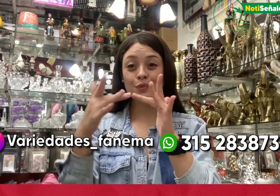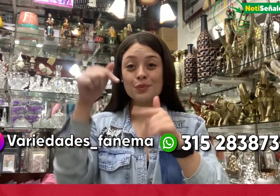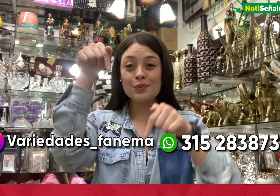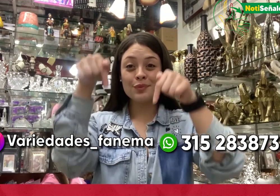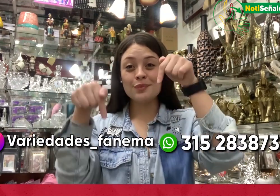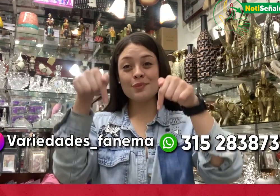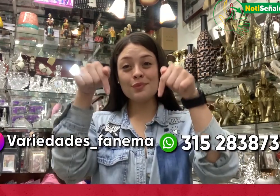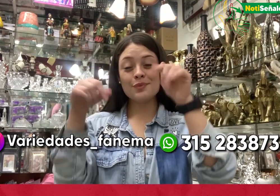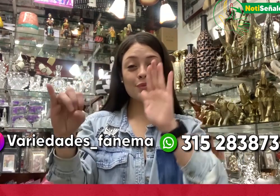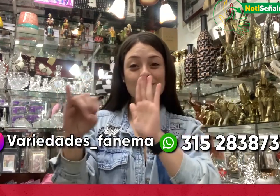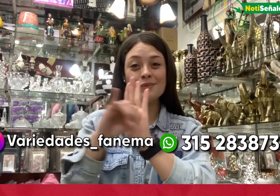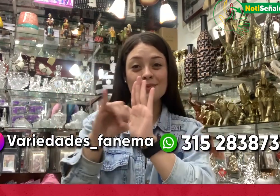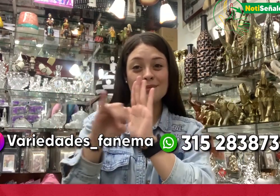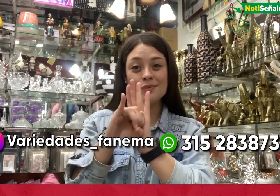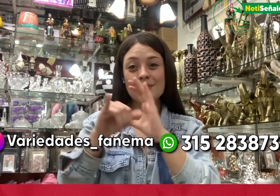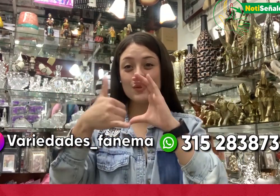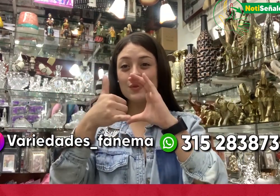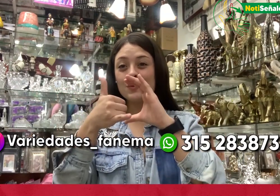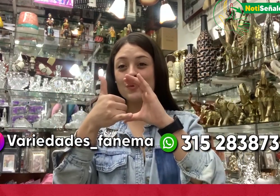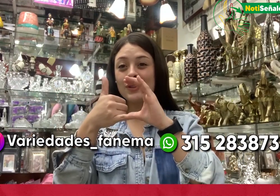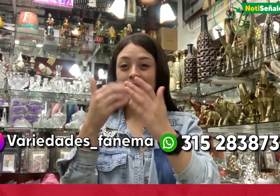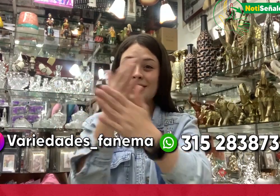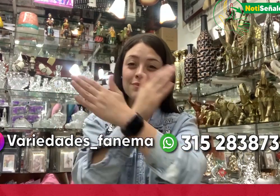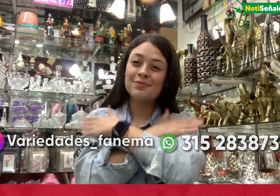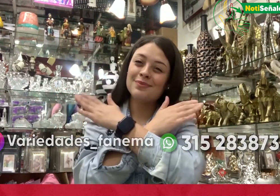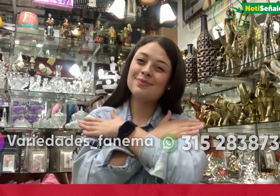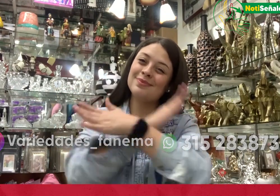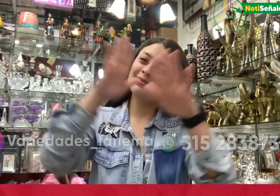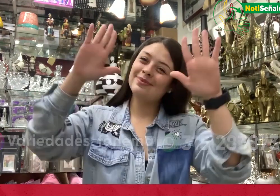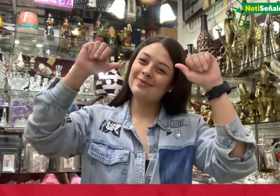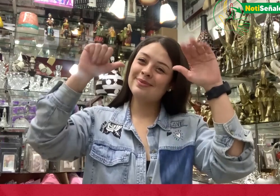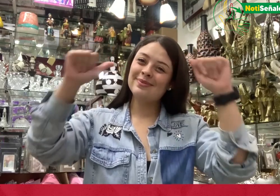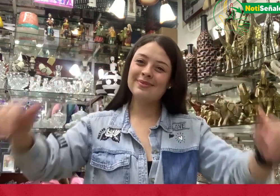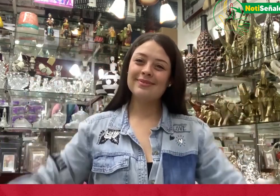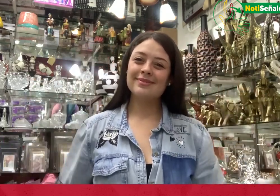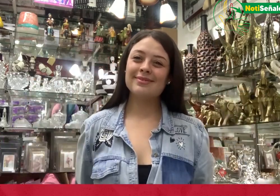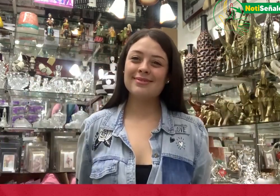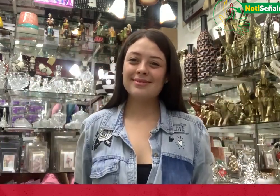Pueden contactarnos a Instagram o WhatsApp como ven en pantalla, un abrazo, chao.